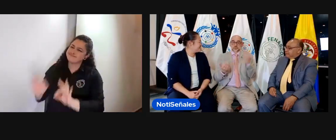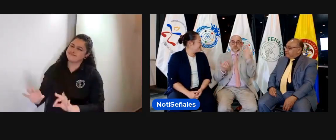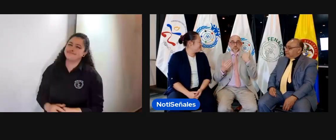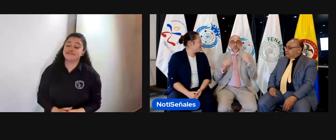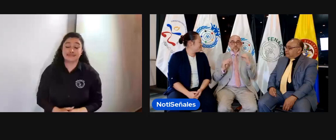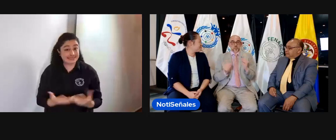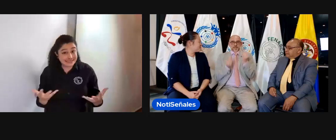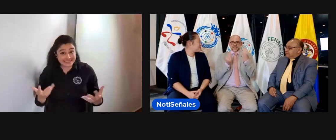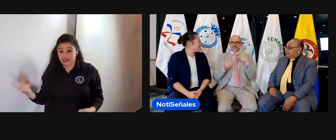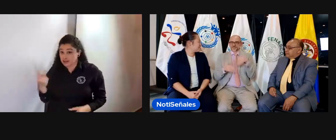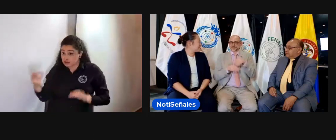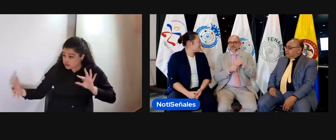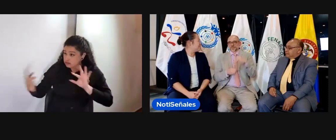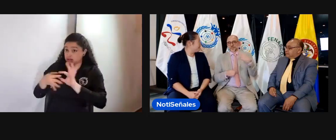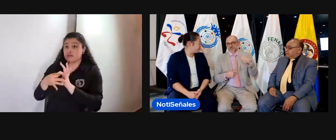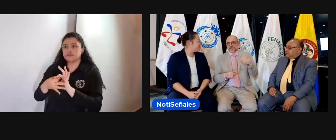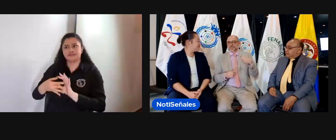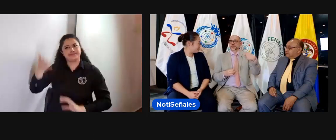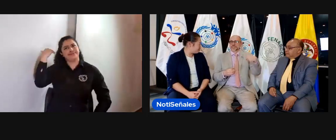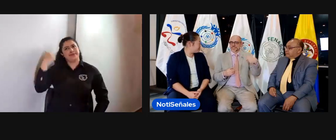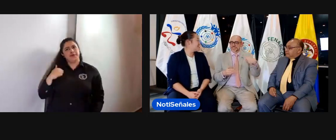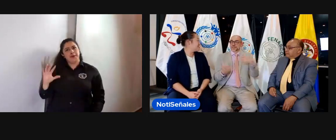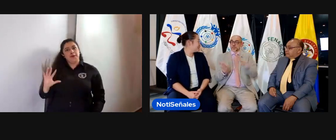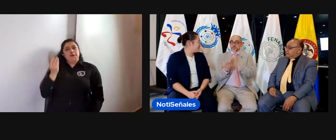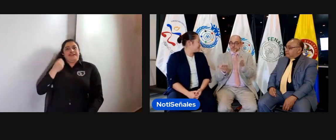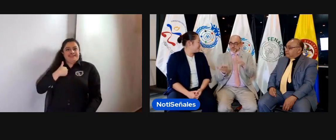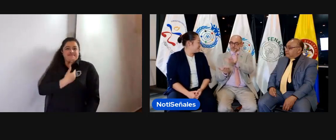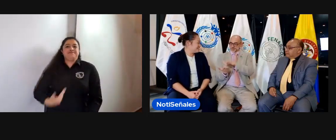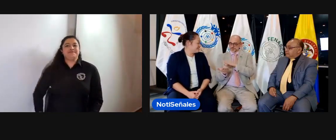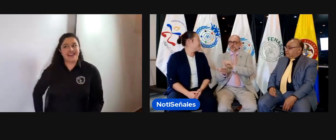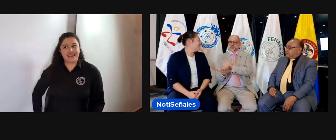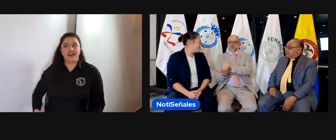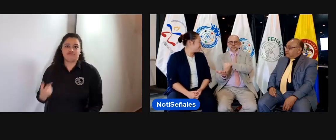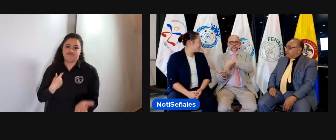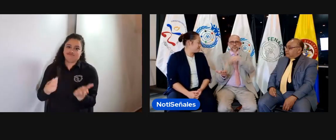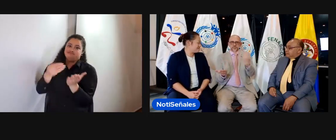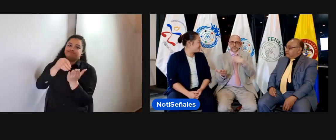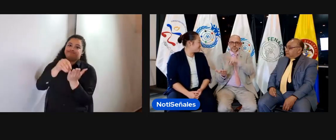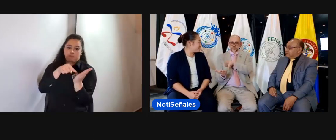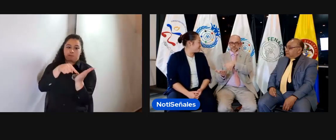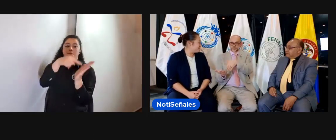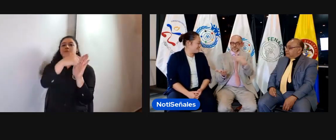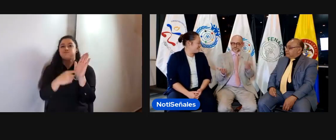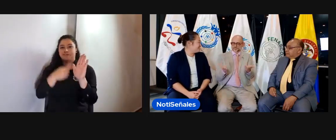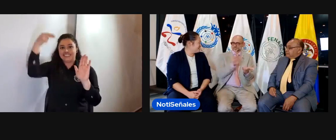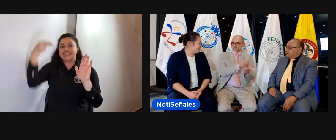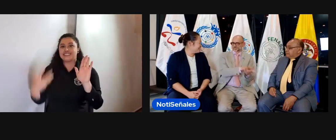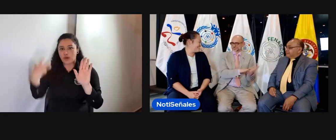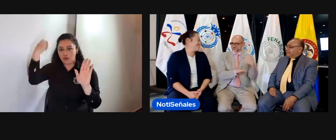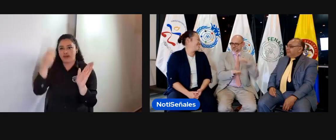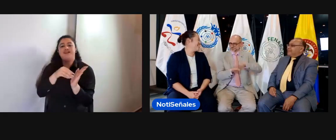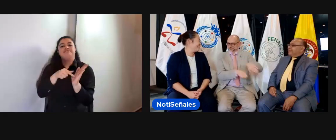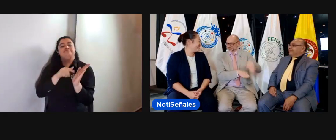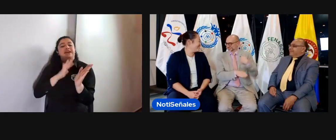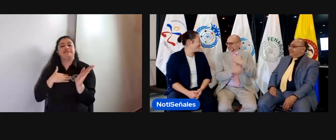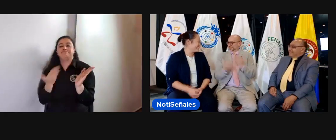que dijiste de la historia, cómo se escribe. Y pues efectivamente yo hice parte de esa sección de jóvenes y ahora estoy como en otro